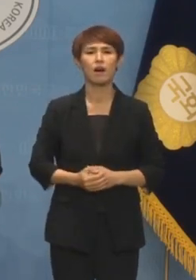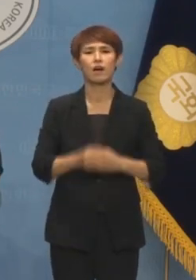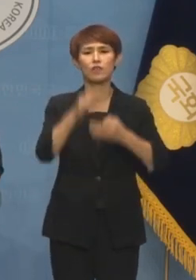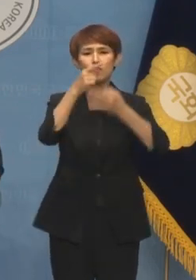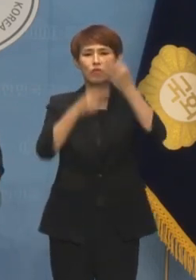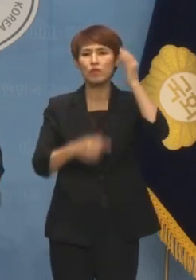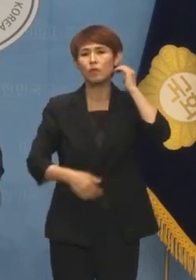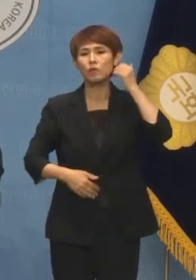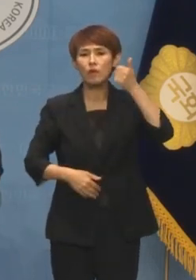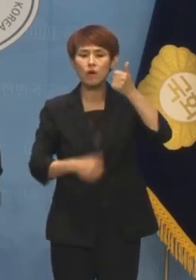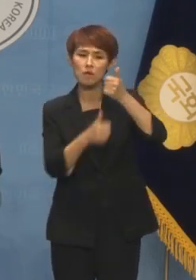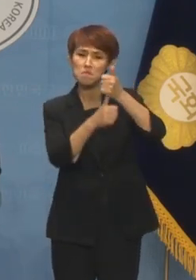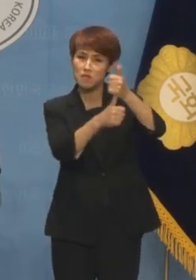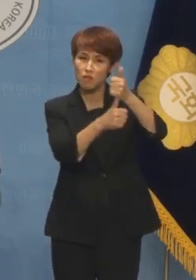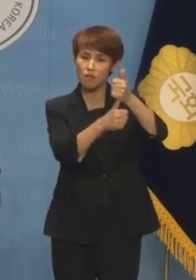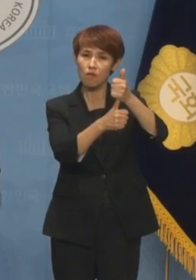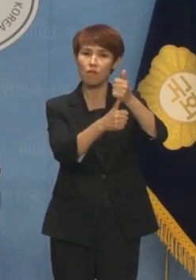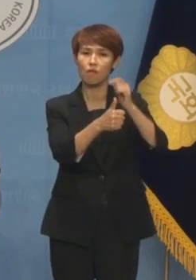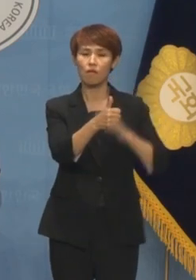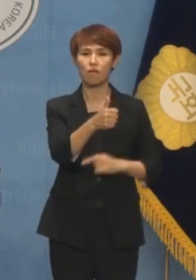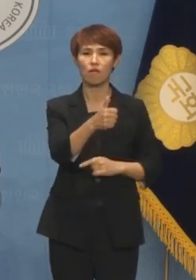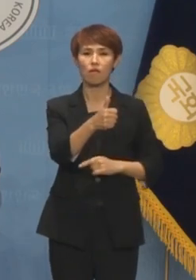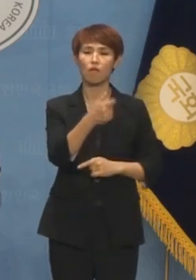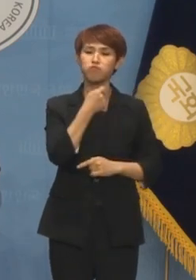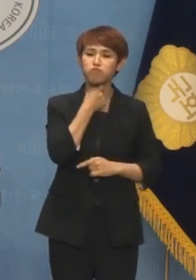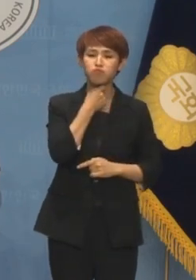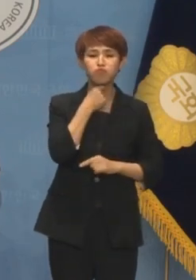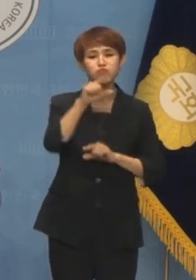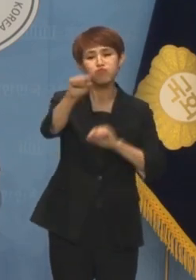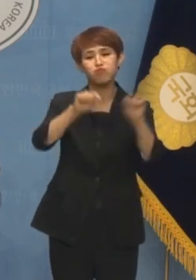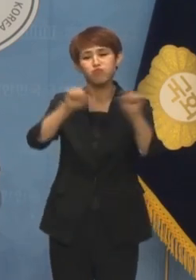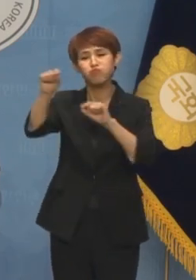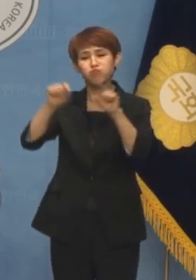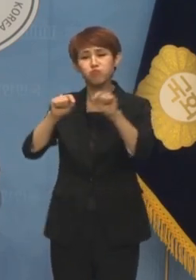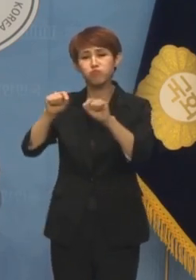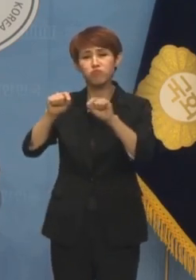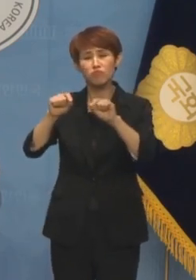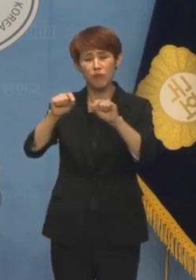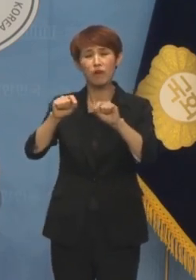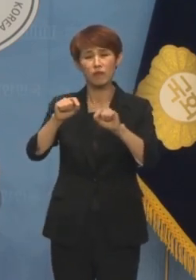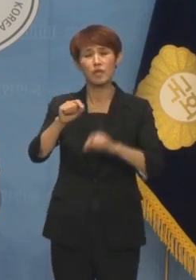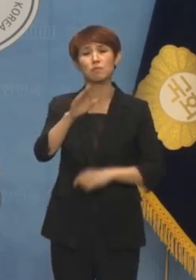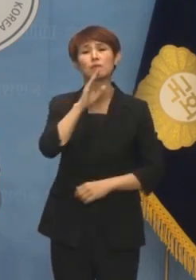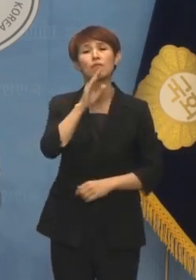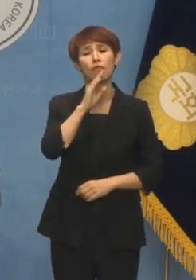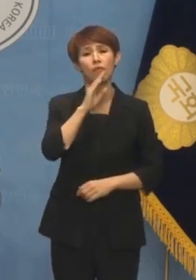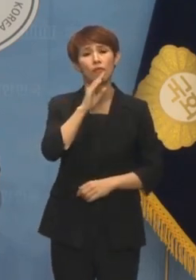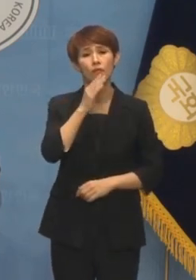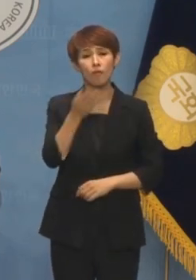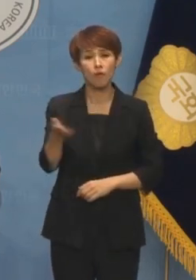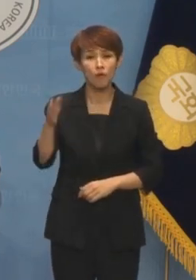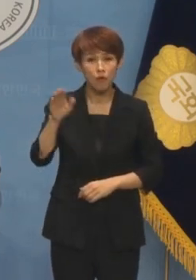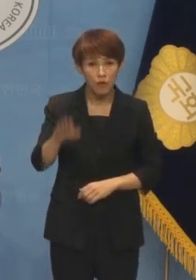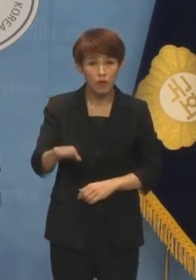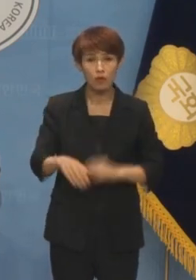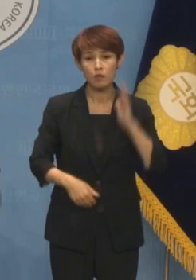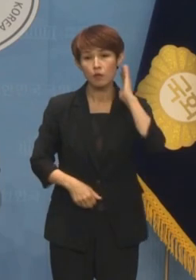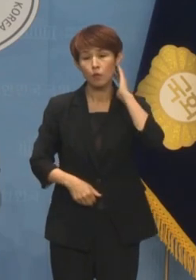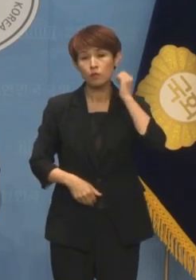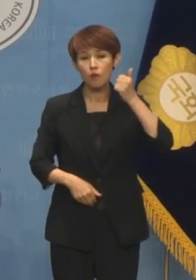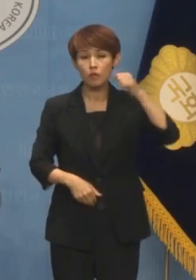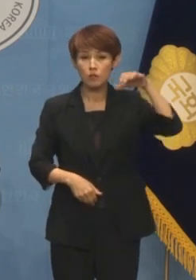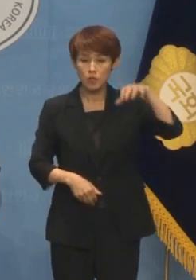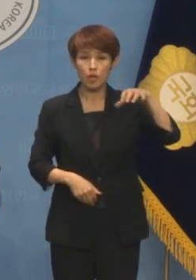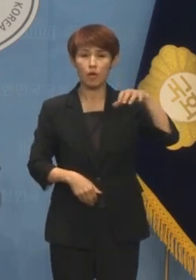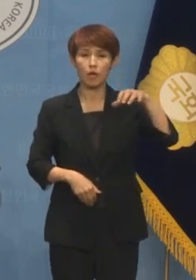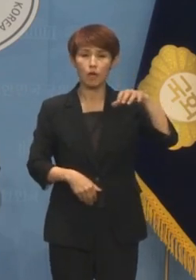참모이자 비서인이 윤 대통령 내키는 대로 쓰겠다면 할 말 없습니다 하지만 대통령실의